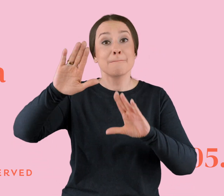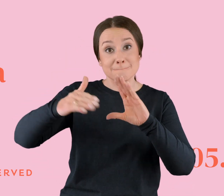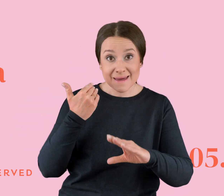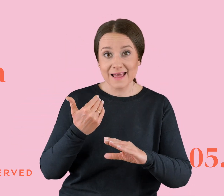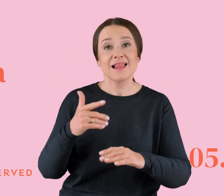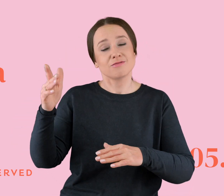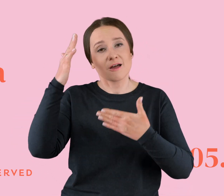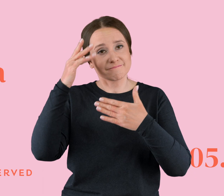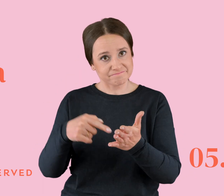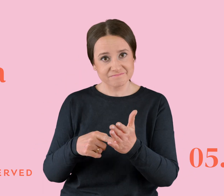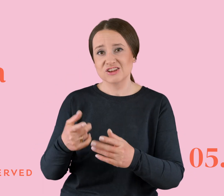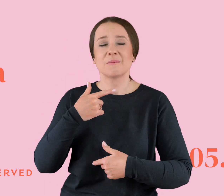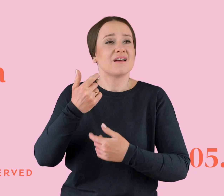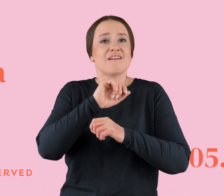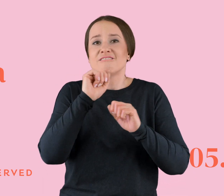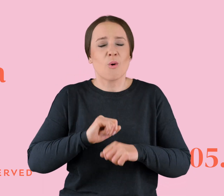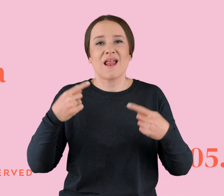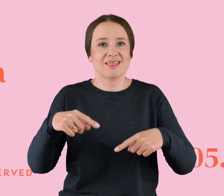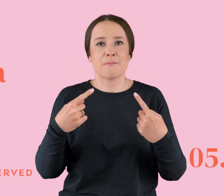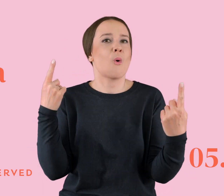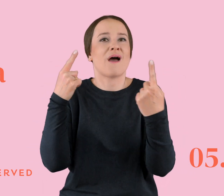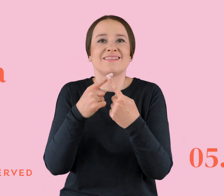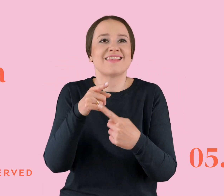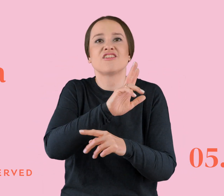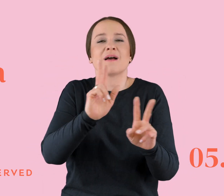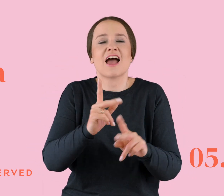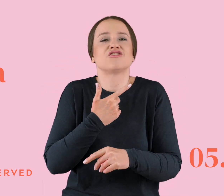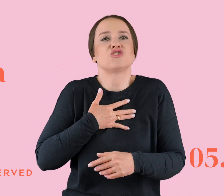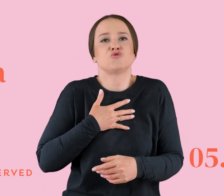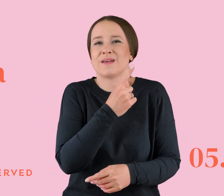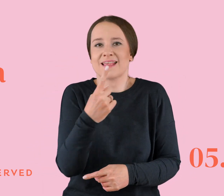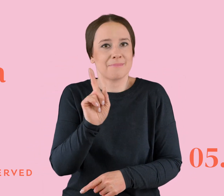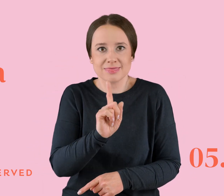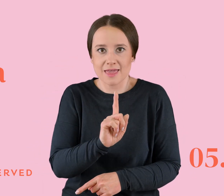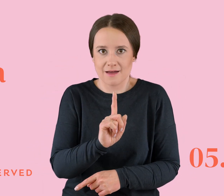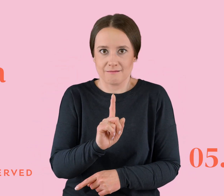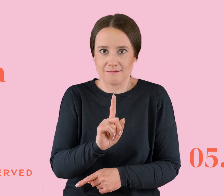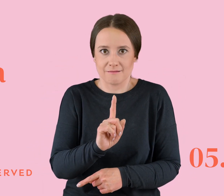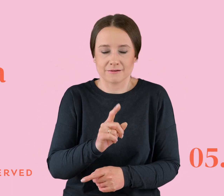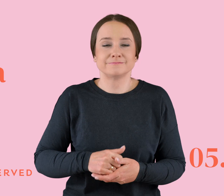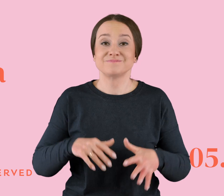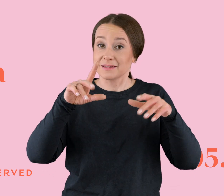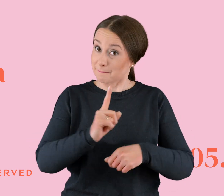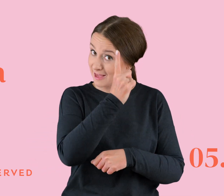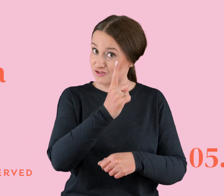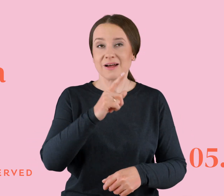intencją, żeby nikt się nie czuł sam. I to często też czytam na początku tych maili. Pierwsza przyjaciółka idiotka pisze.